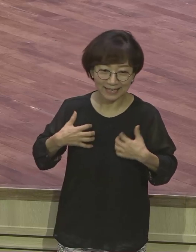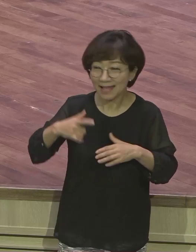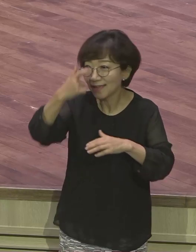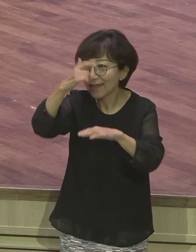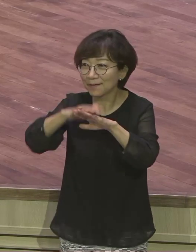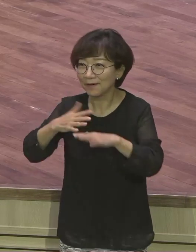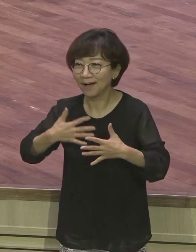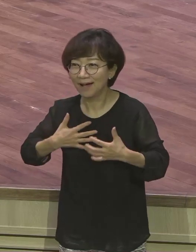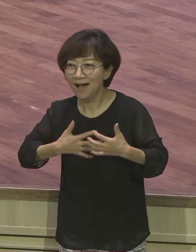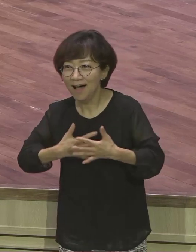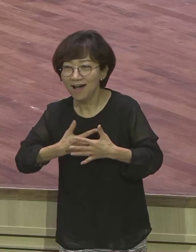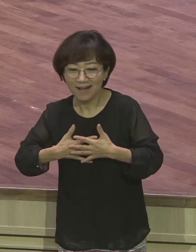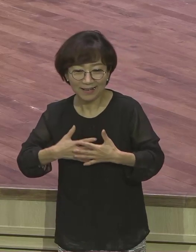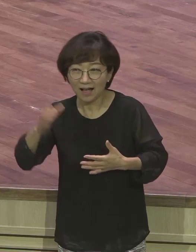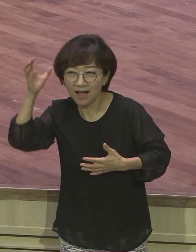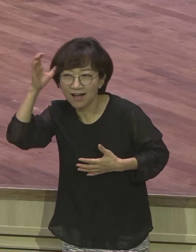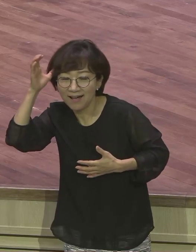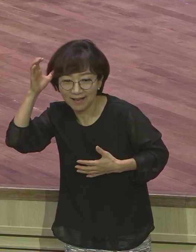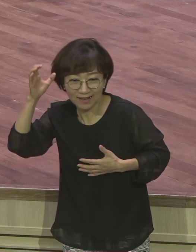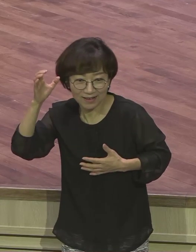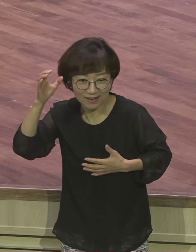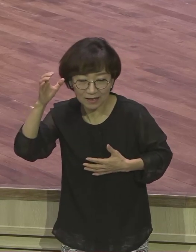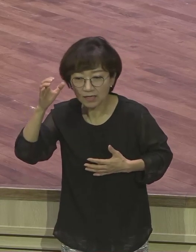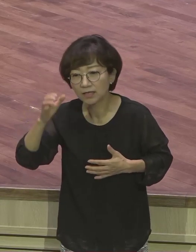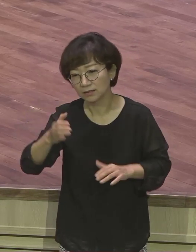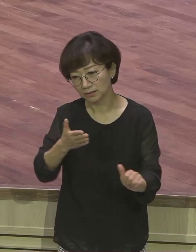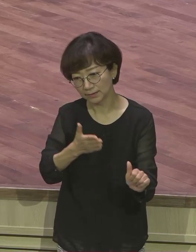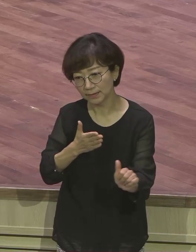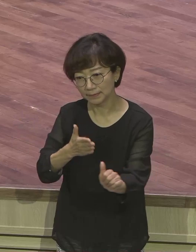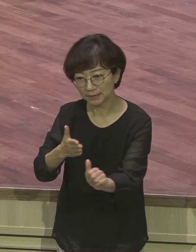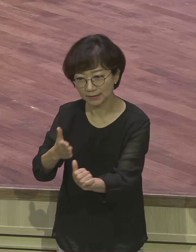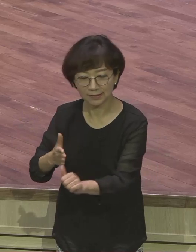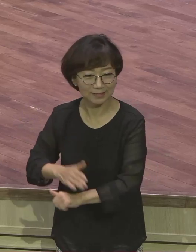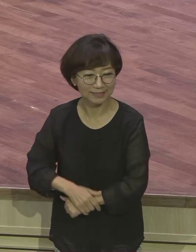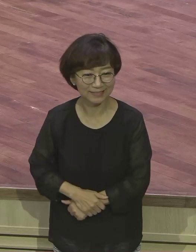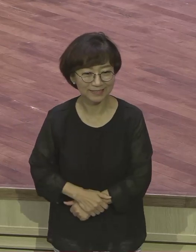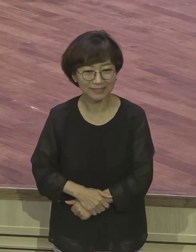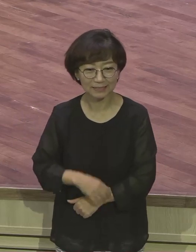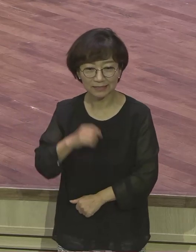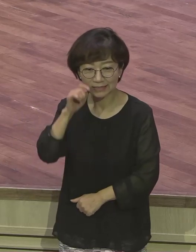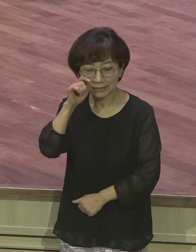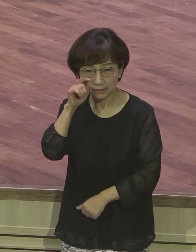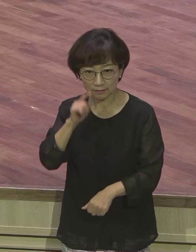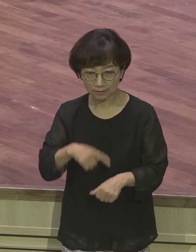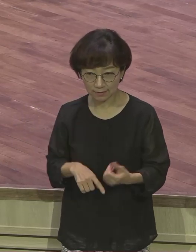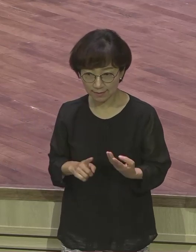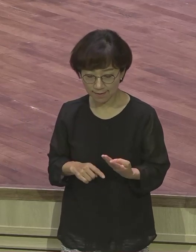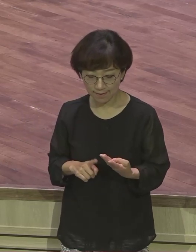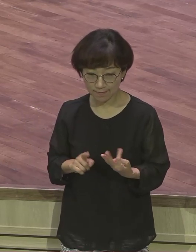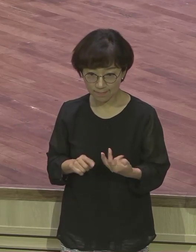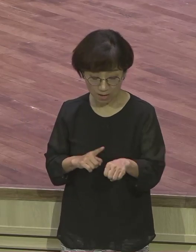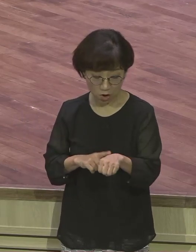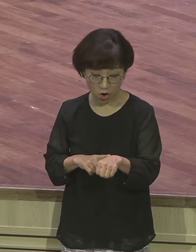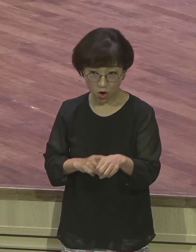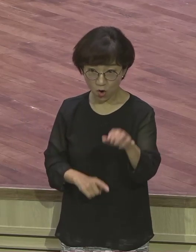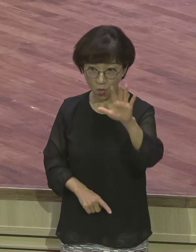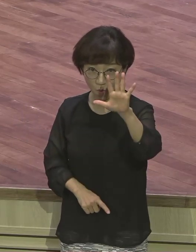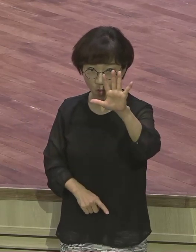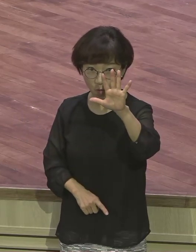하나님 앞에 영적 상태가 그리니 카운트다운 하는 겁니다 하나님 앞에 나갈 시간 주의 전에